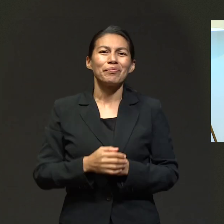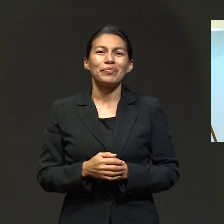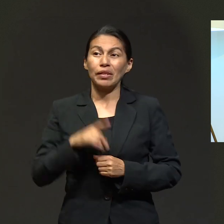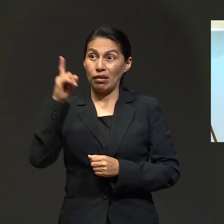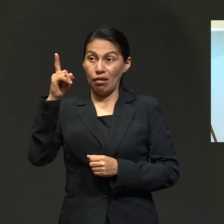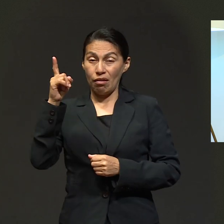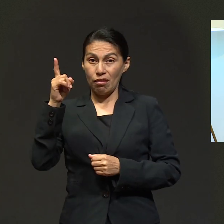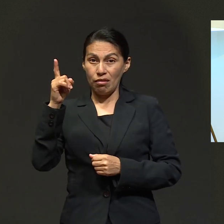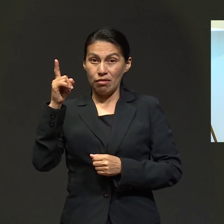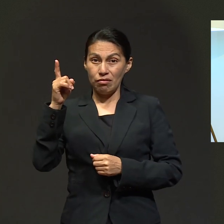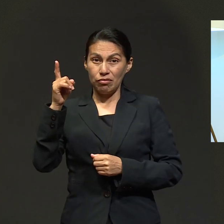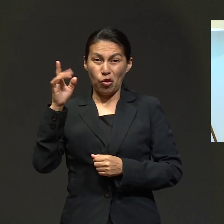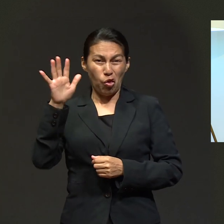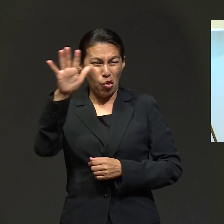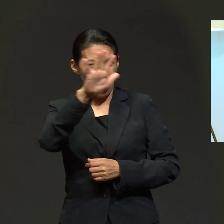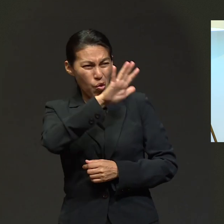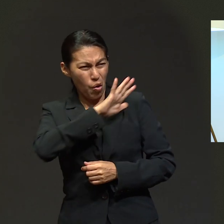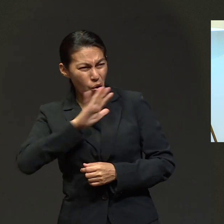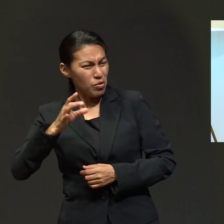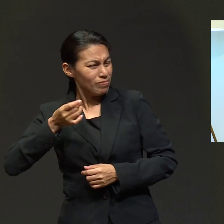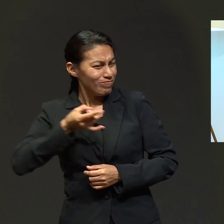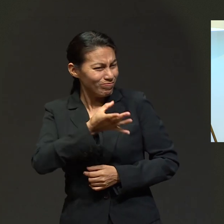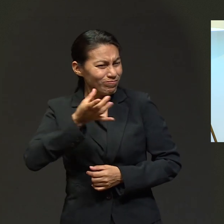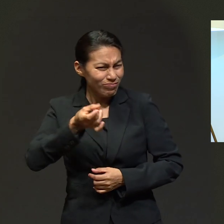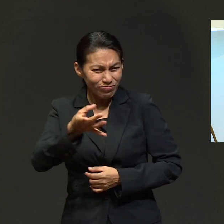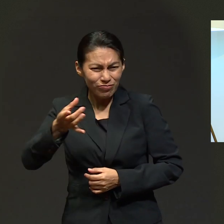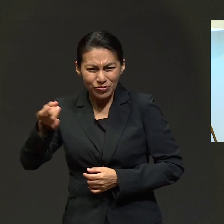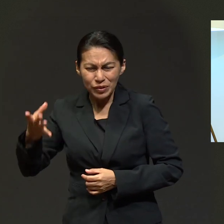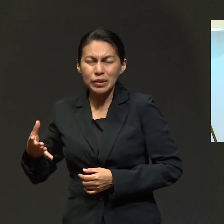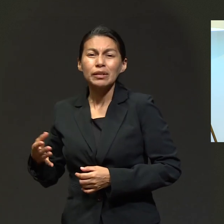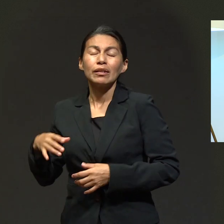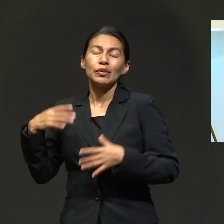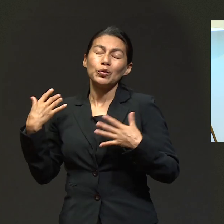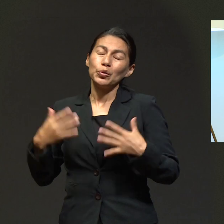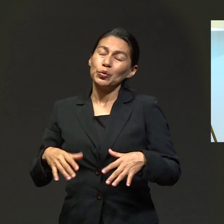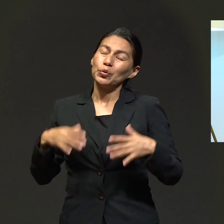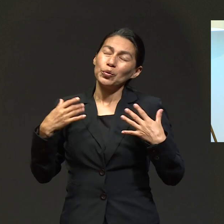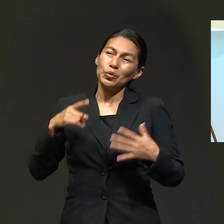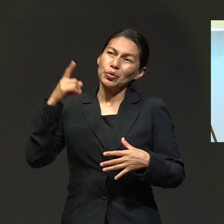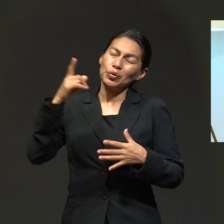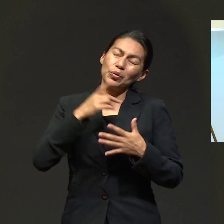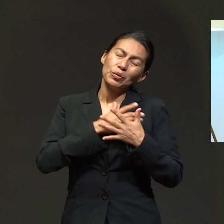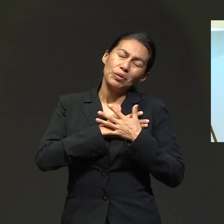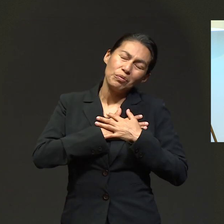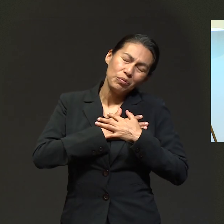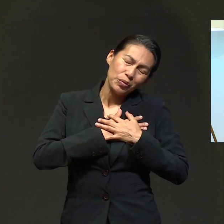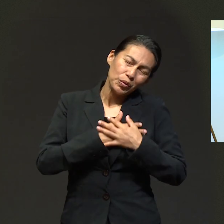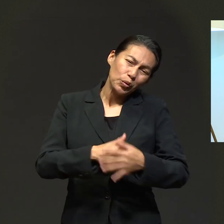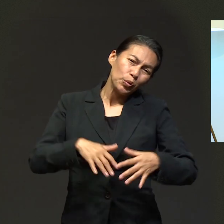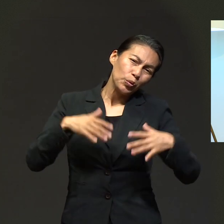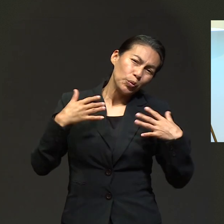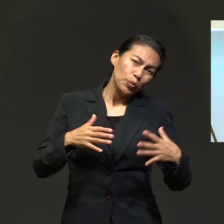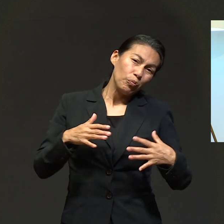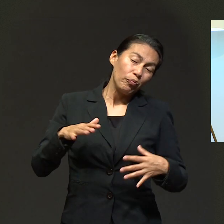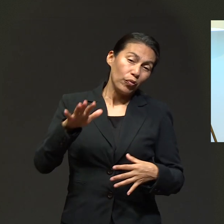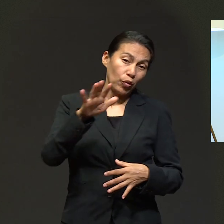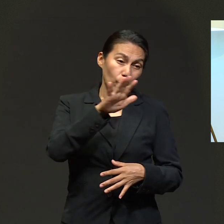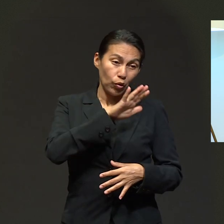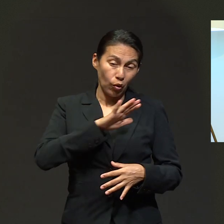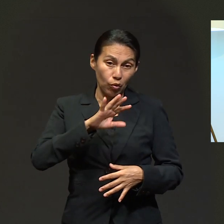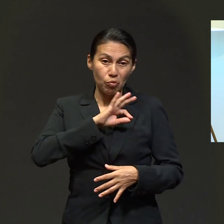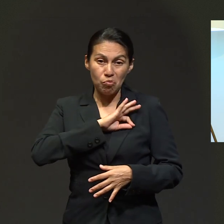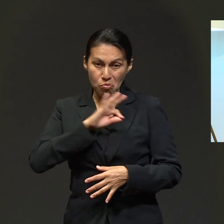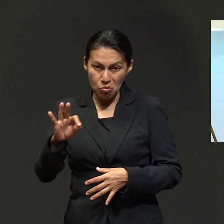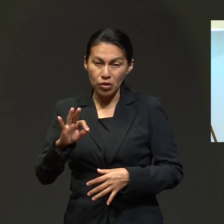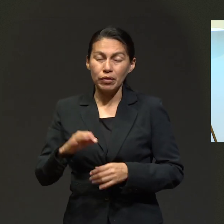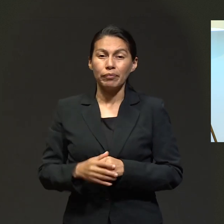no puede vencer nada, que no pueda vencer el amor de Dios. Todo es posible